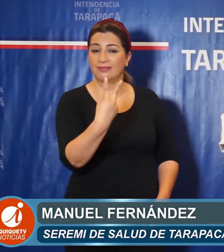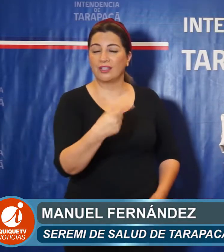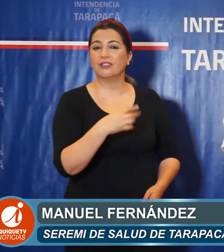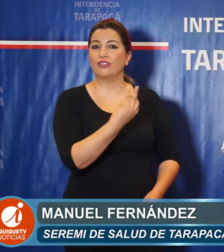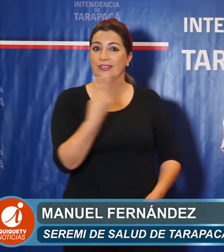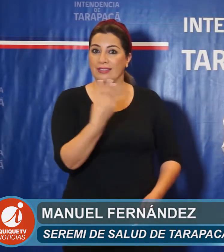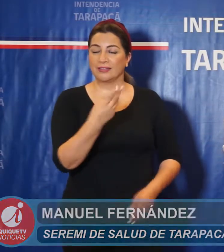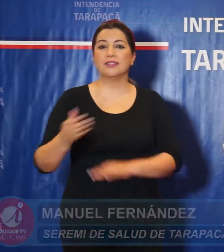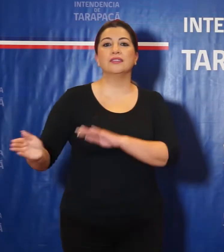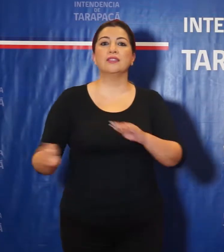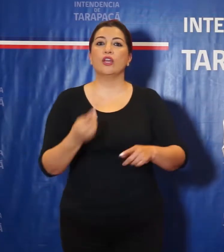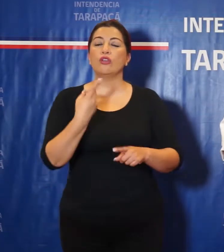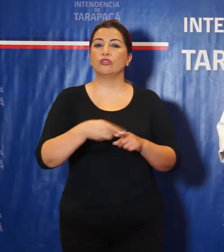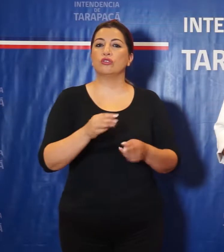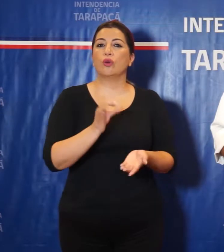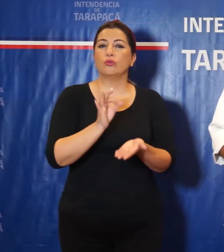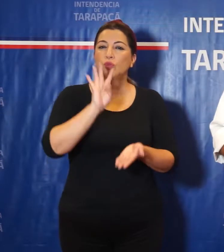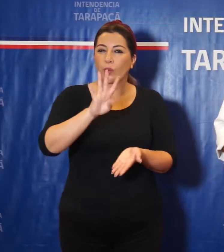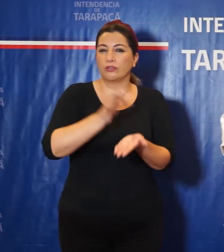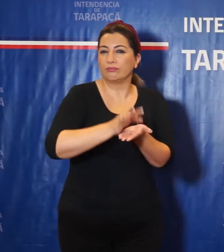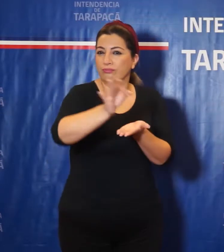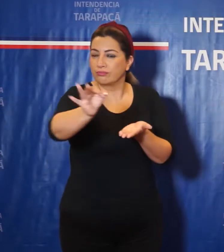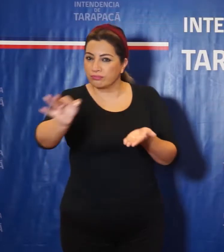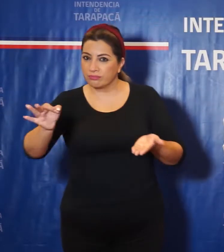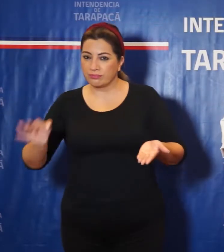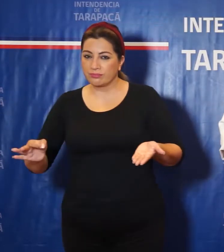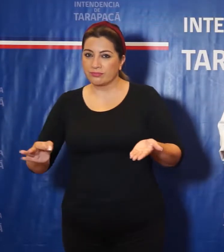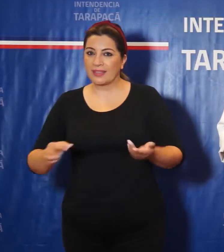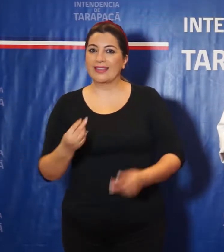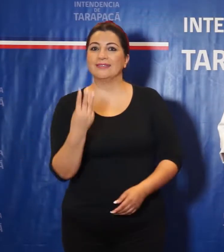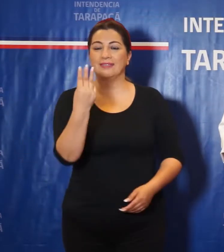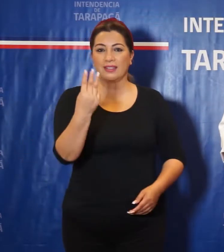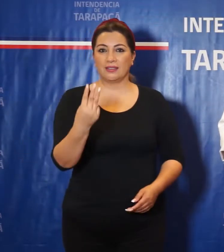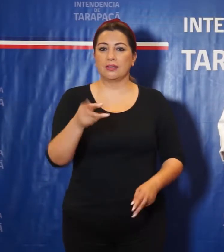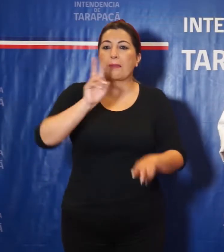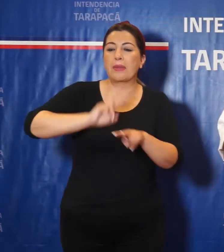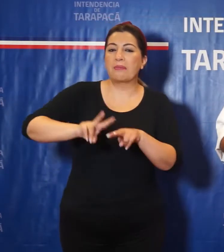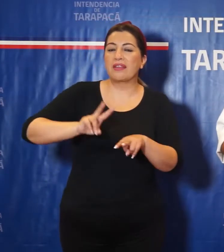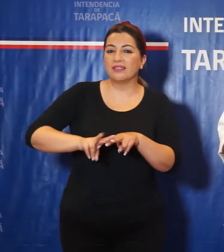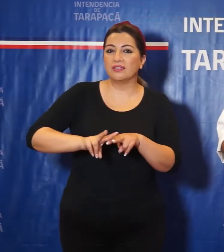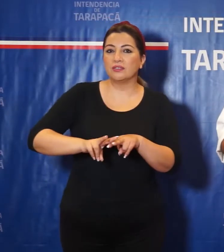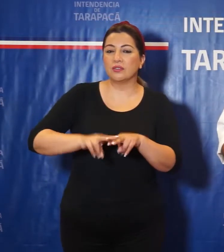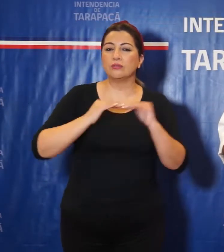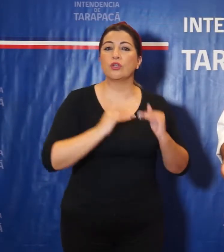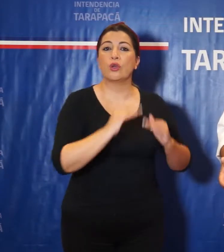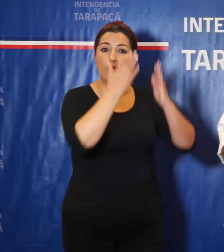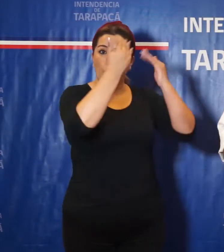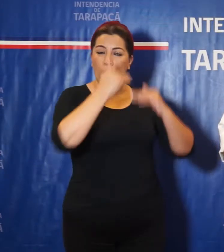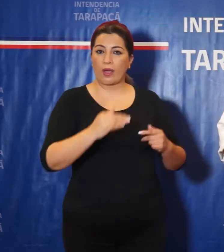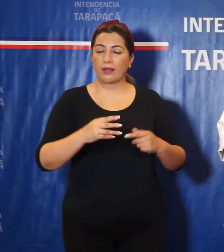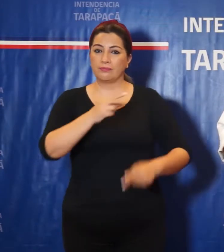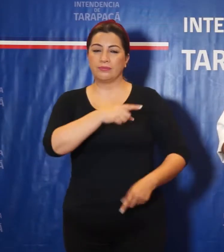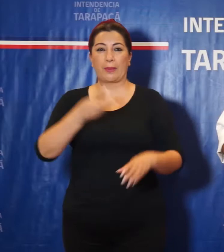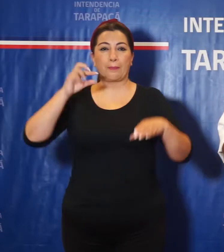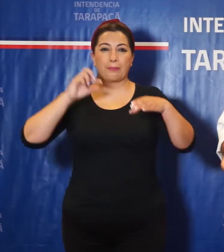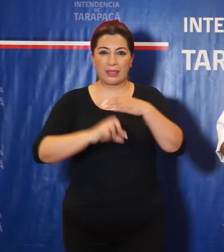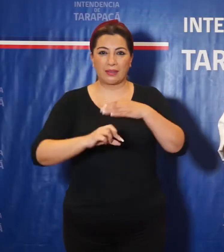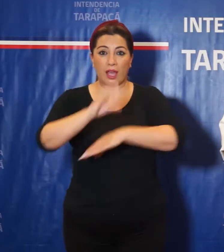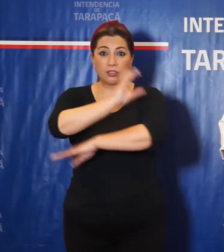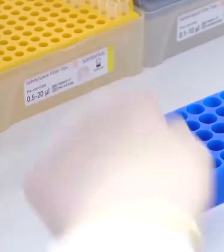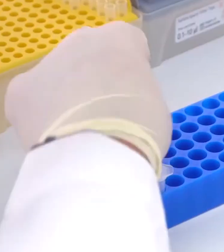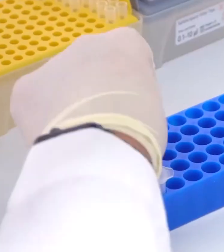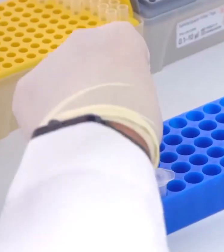y cuatro comunas en lo que corresponde a paso 3, que es Preparación, que es Guara, Pica, Colchane y